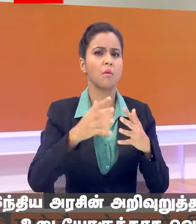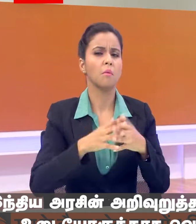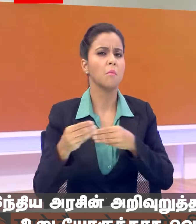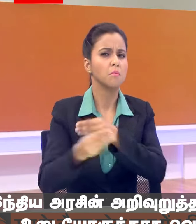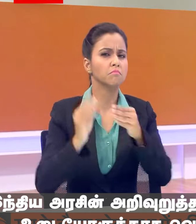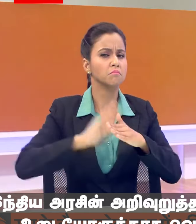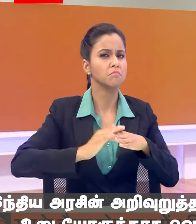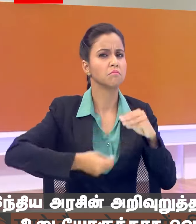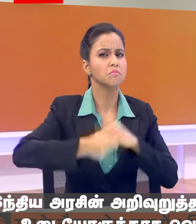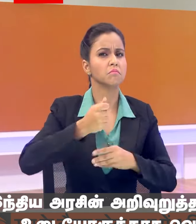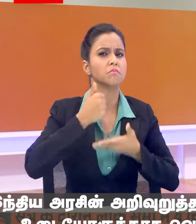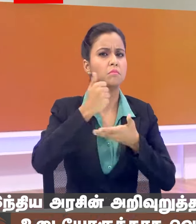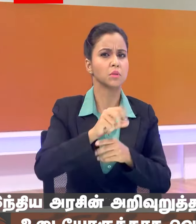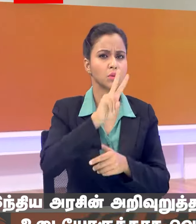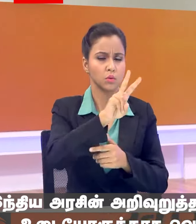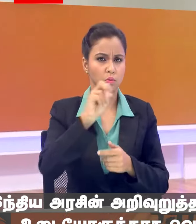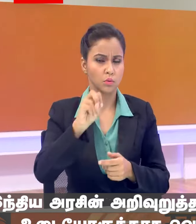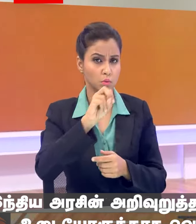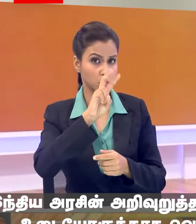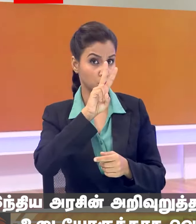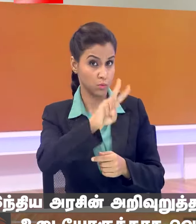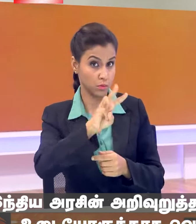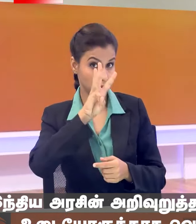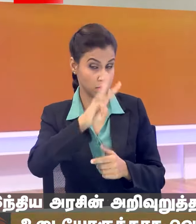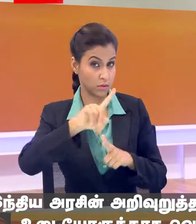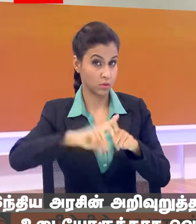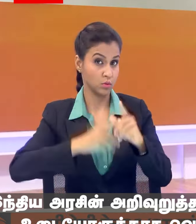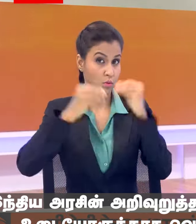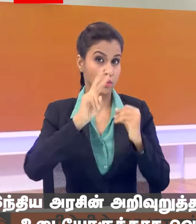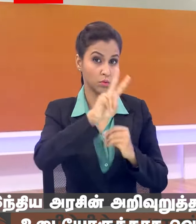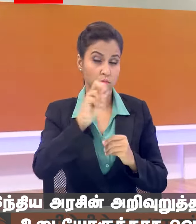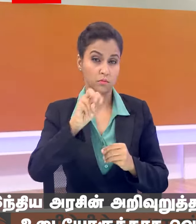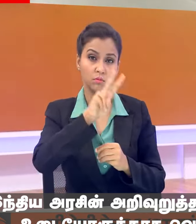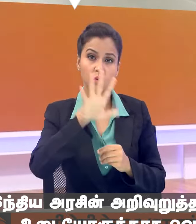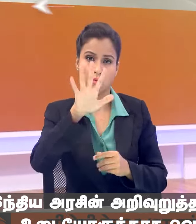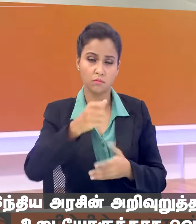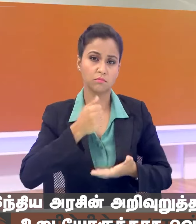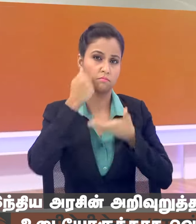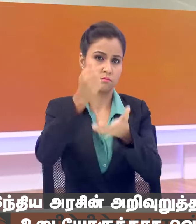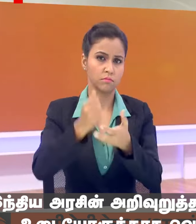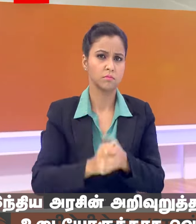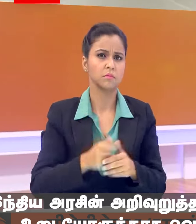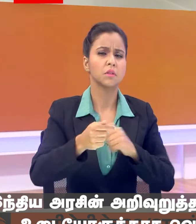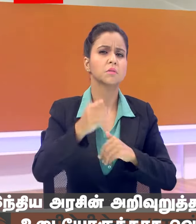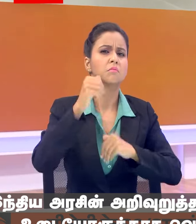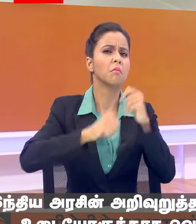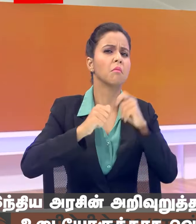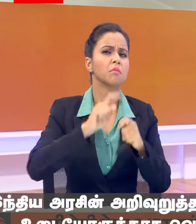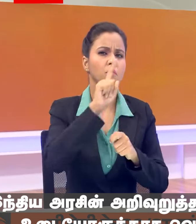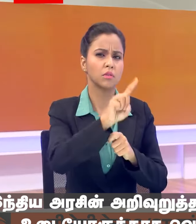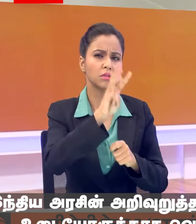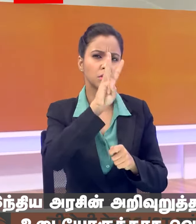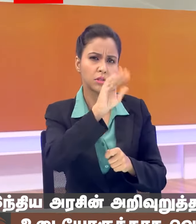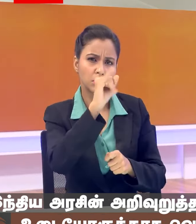बजट 2024 पचीस पेश किया गया था इस सत्र के दौरान कार उत्पादक्ता 136 प्रतिशत रही